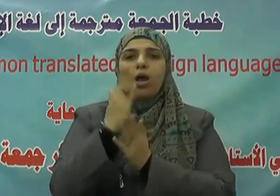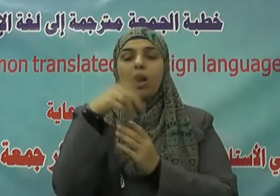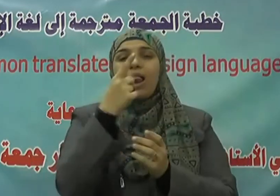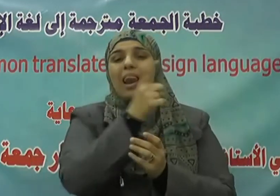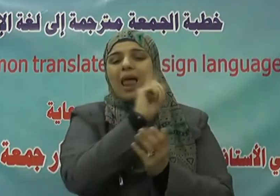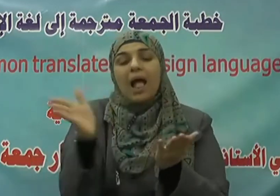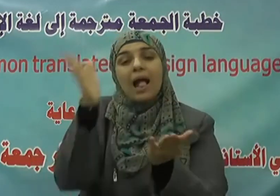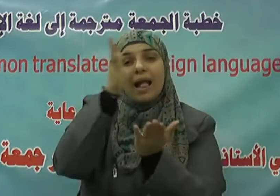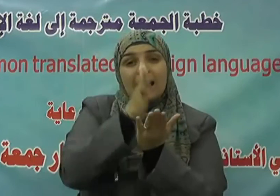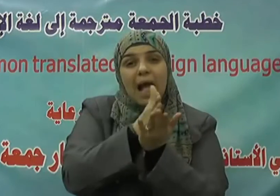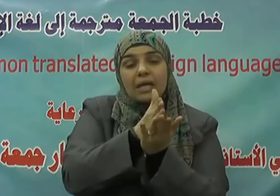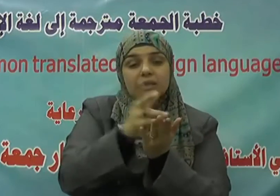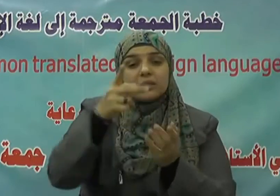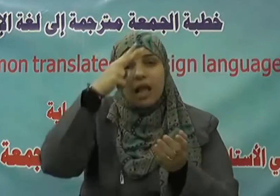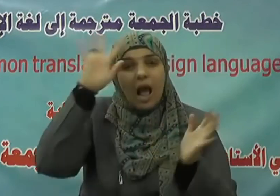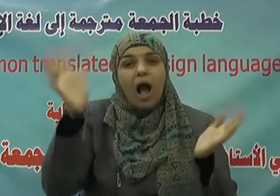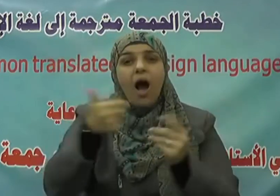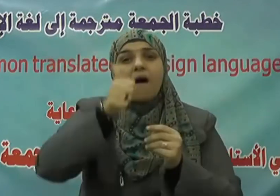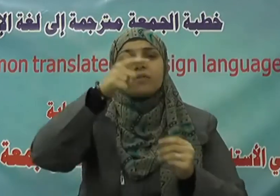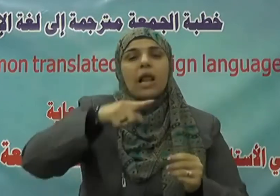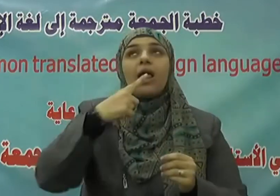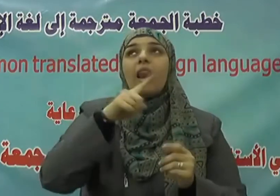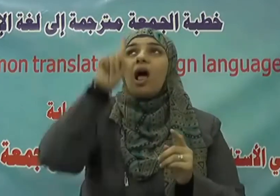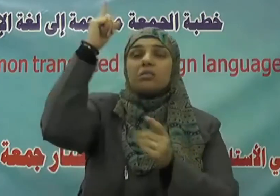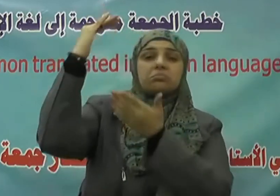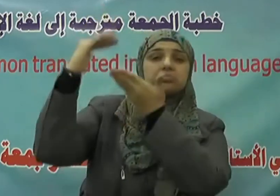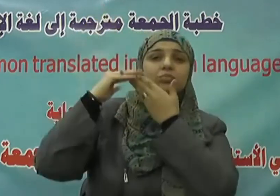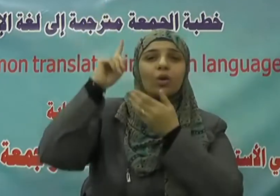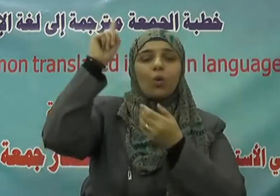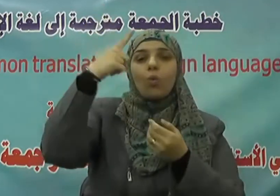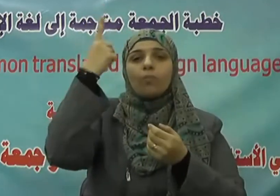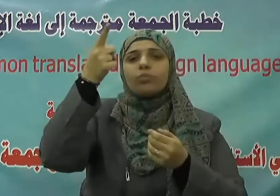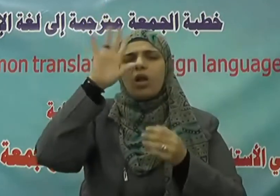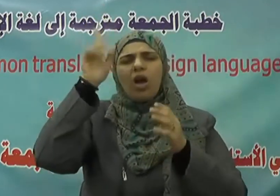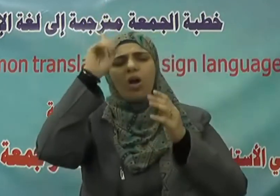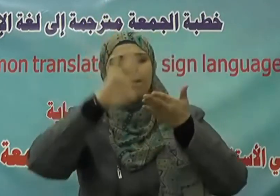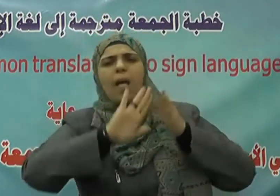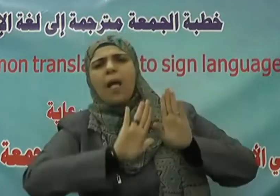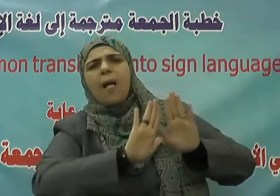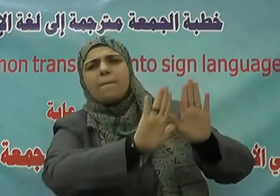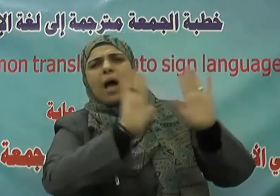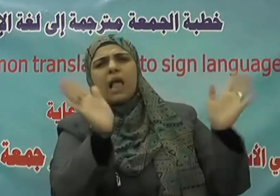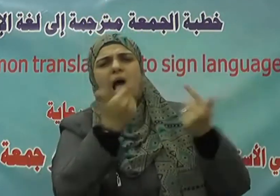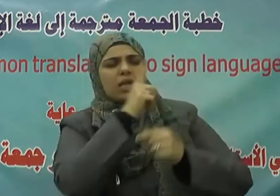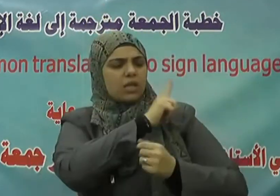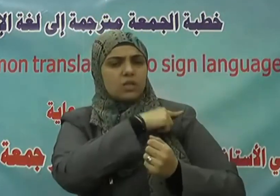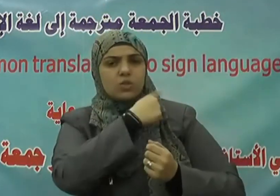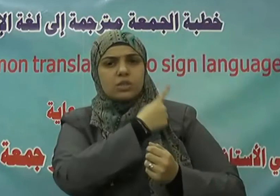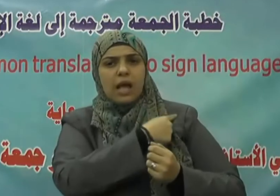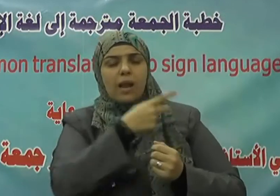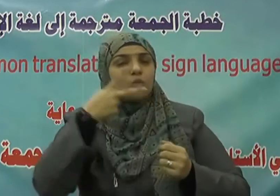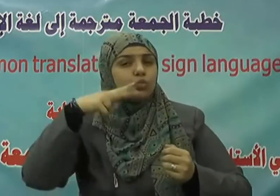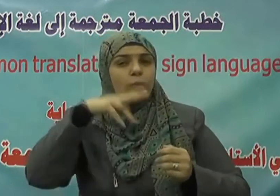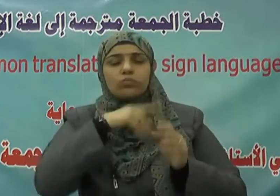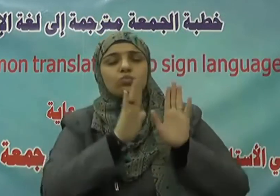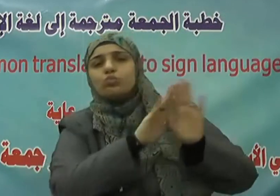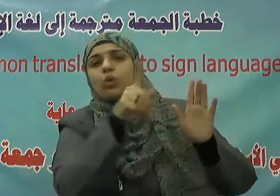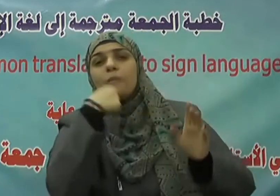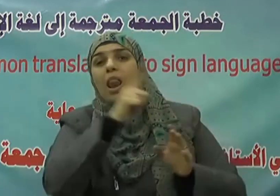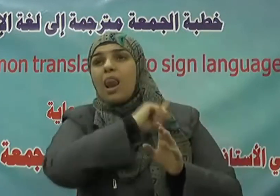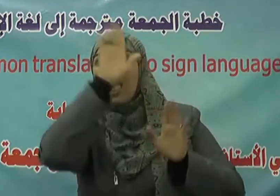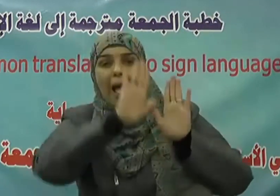لأحسنها إلا أنت واصرف عنا سيئها لا يصرف عنا